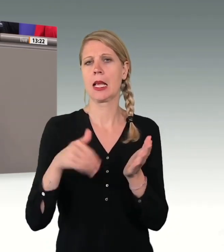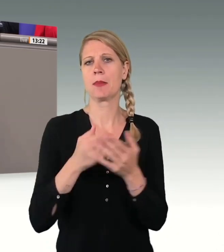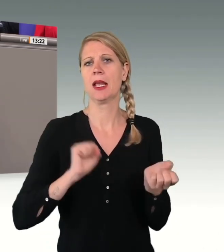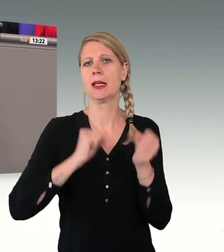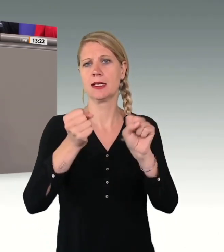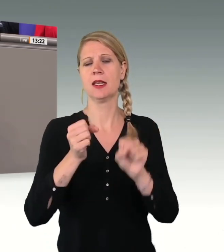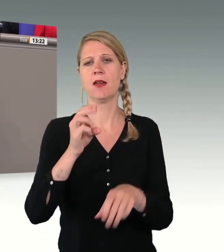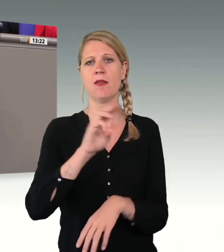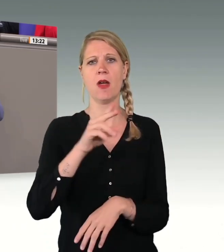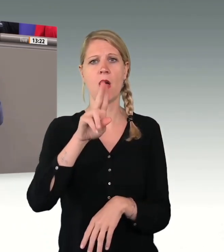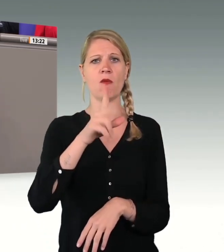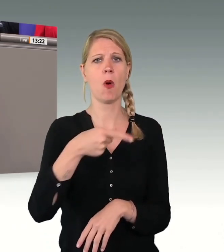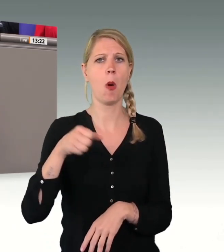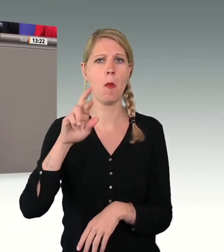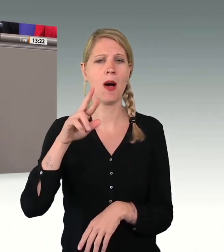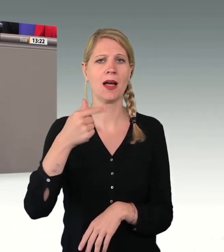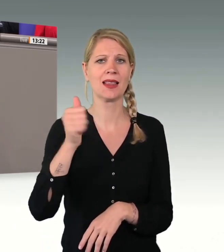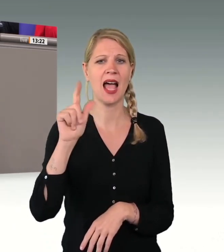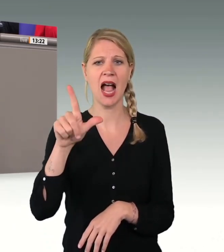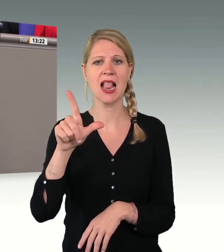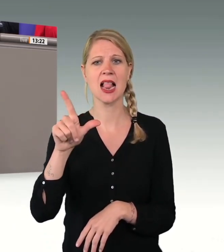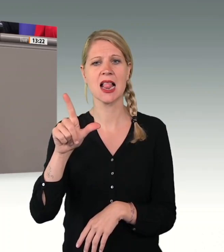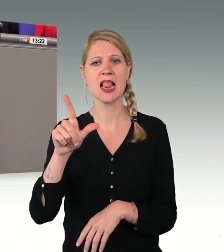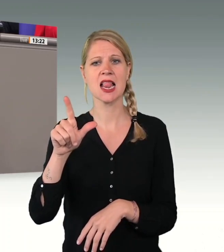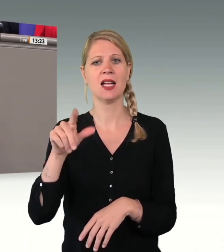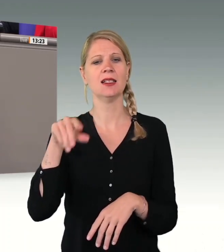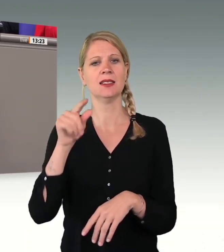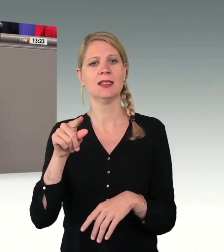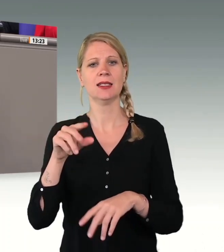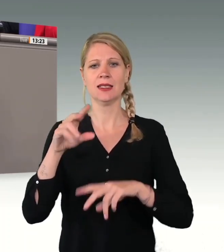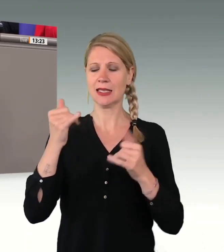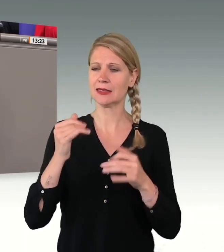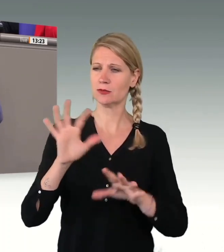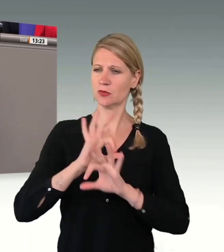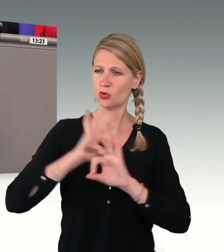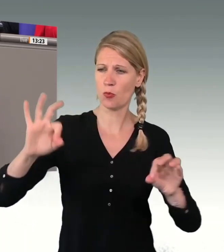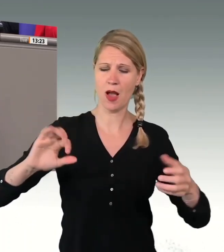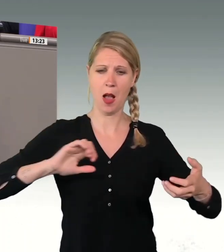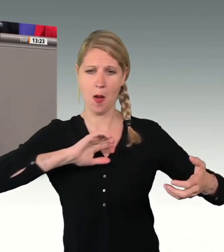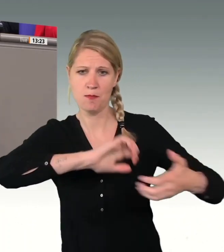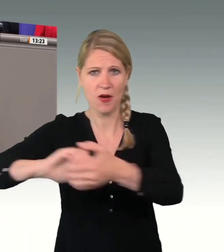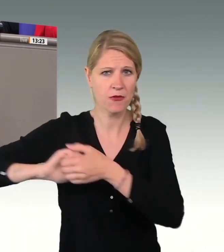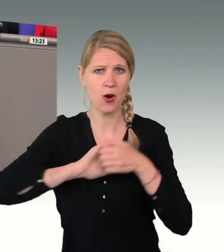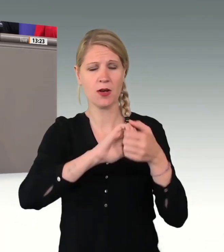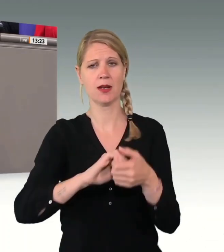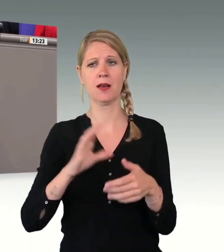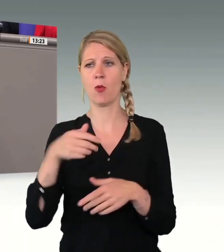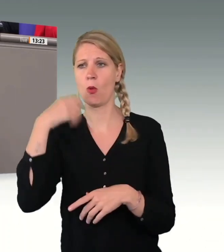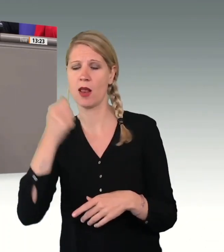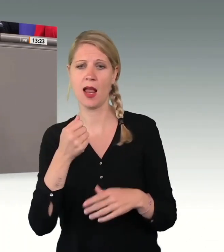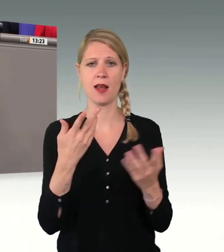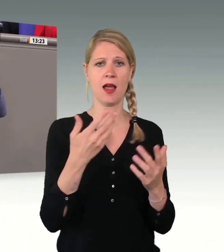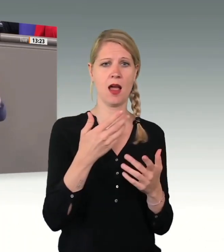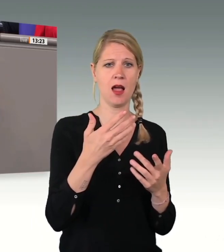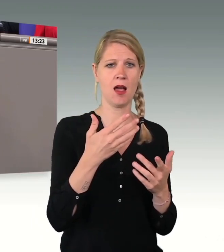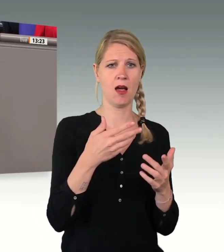bestens befreundet mit muslimischen Geflüchteten und anderen. Die begreifen das als eine menschenrechtliche Aufgabe. Die unterscheiden nicht